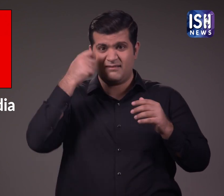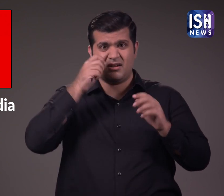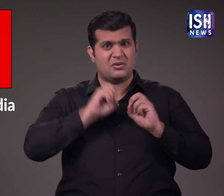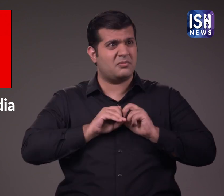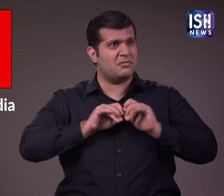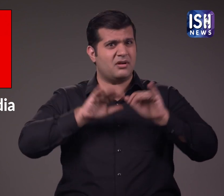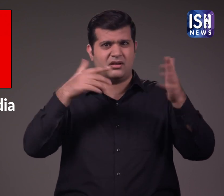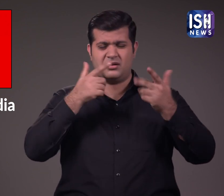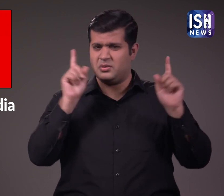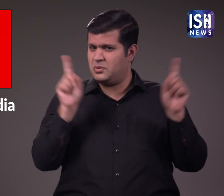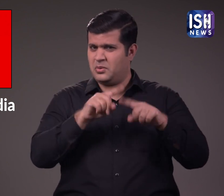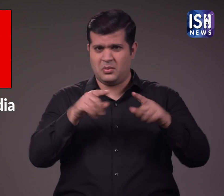विडियो वाइरल होने के बाद